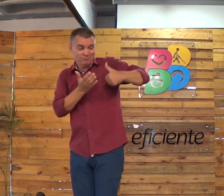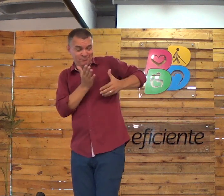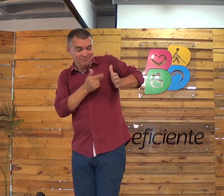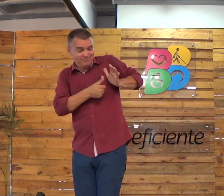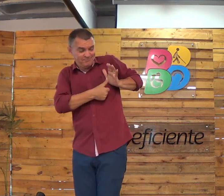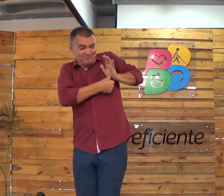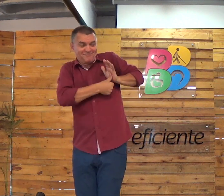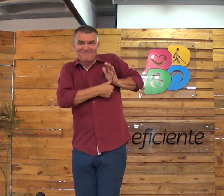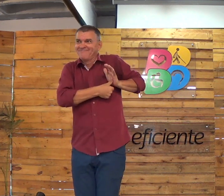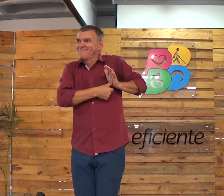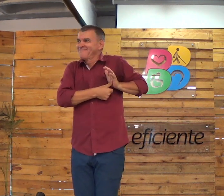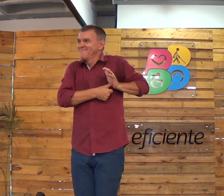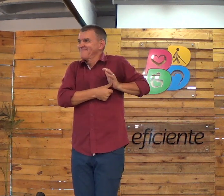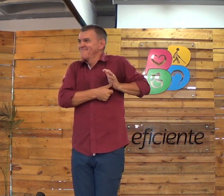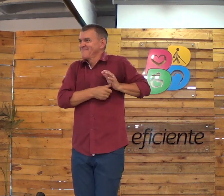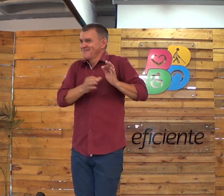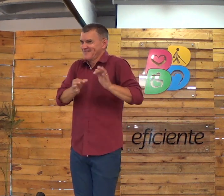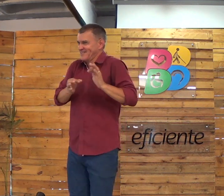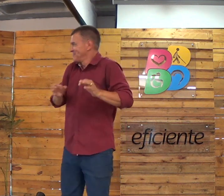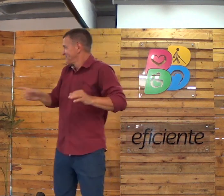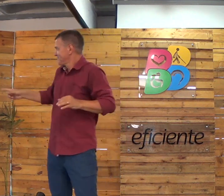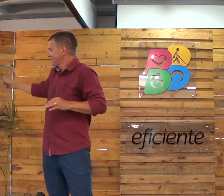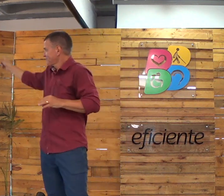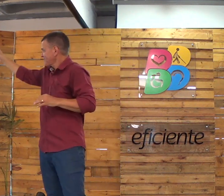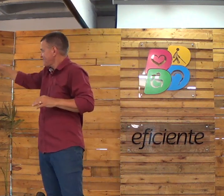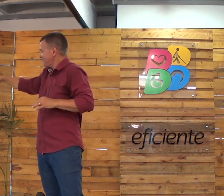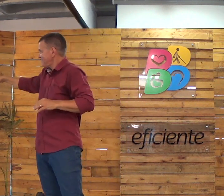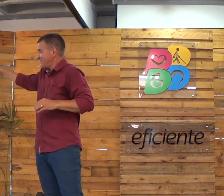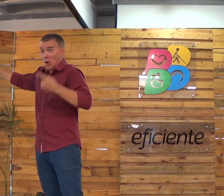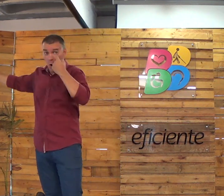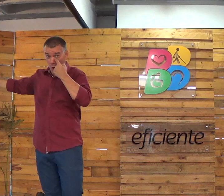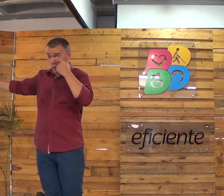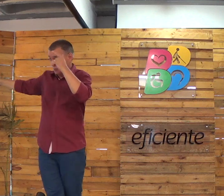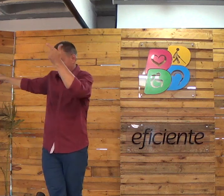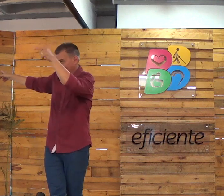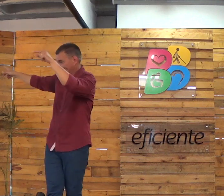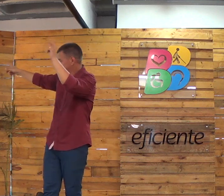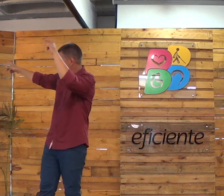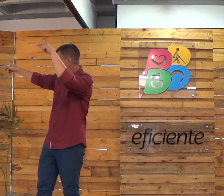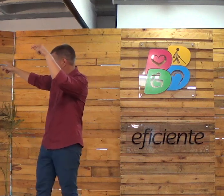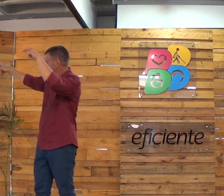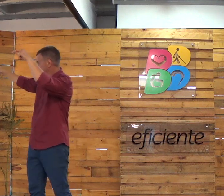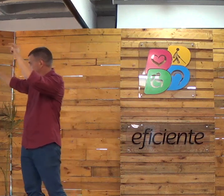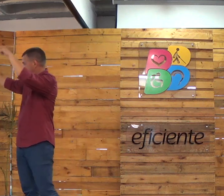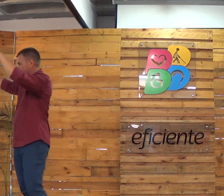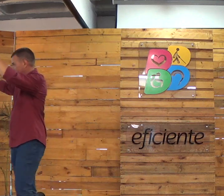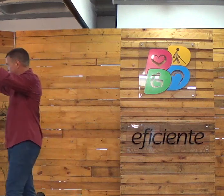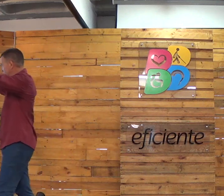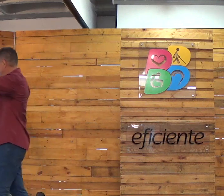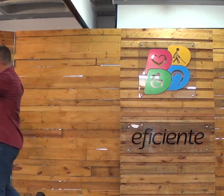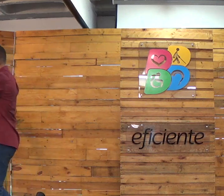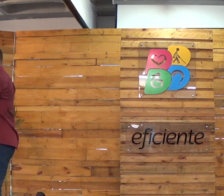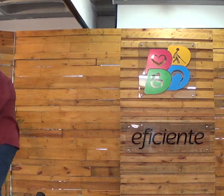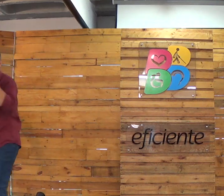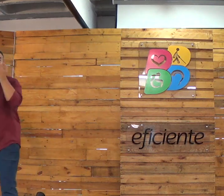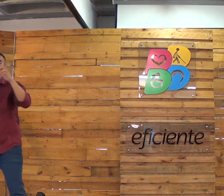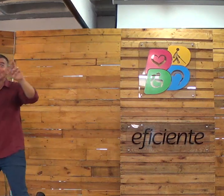Porque a identidade espiritual, ela tá no coração, né? A não tem uma identidade pra dizer que é salvo. Mas olha só.